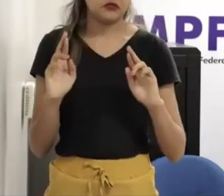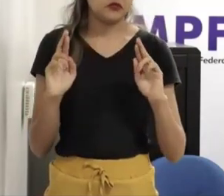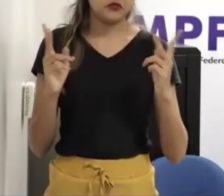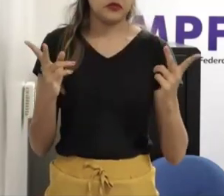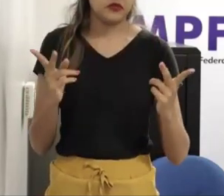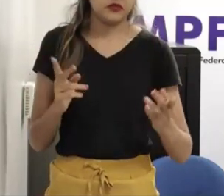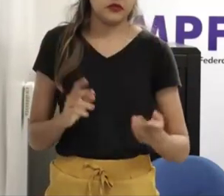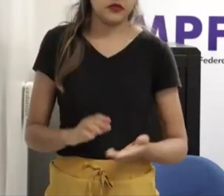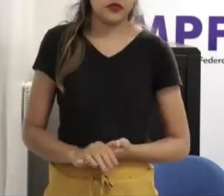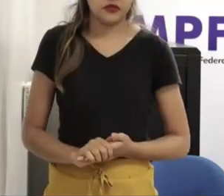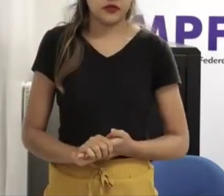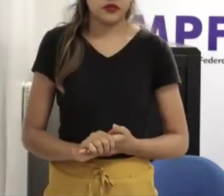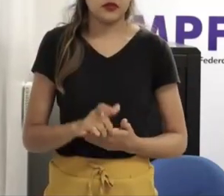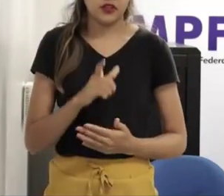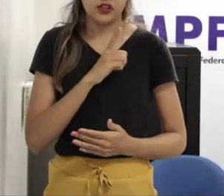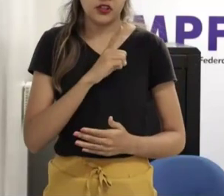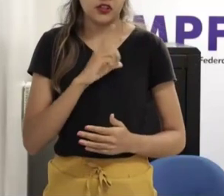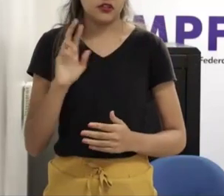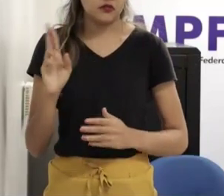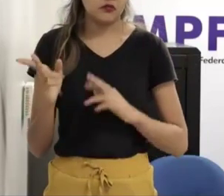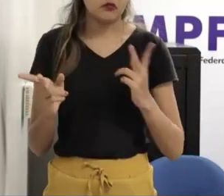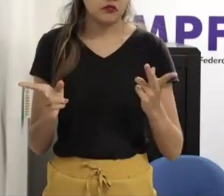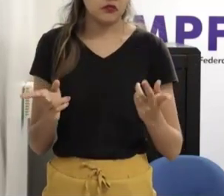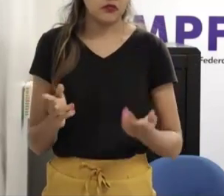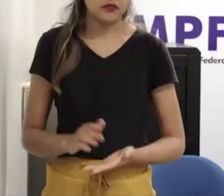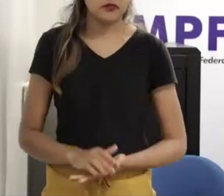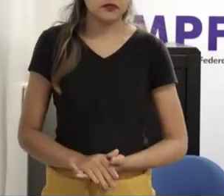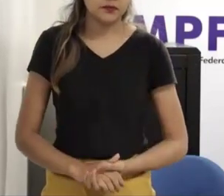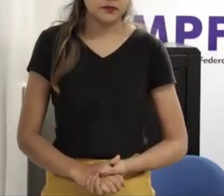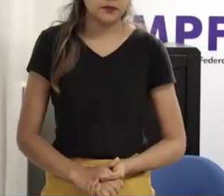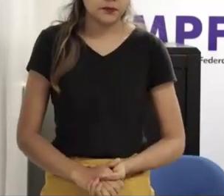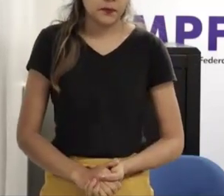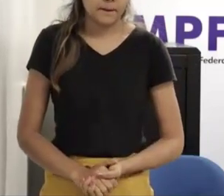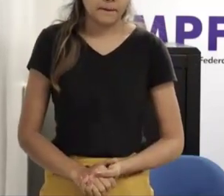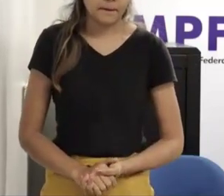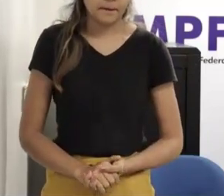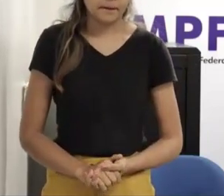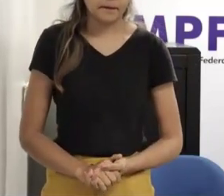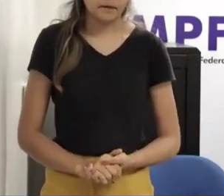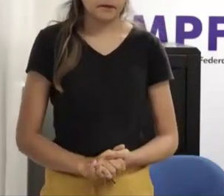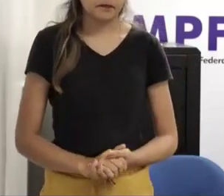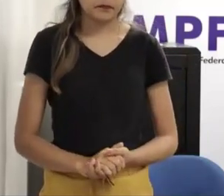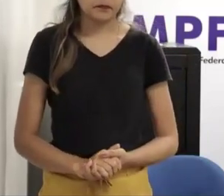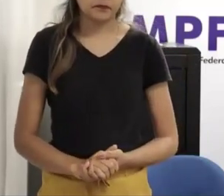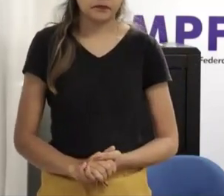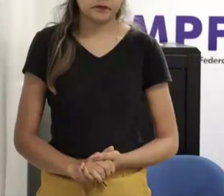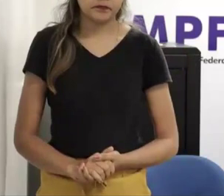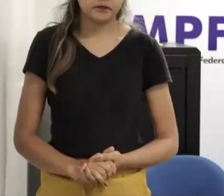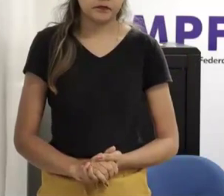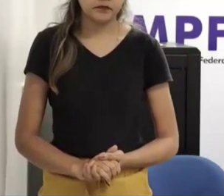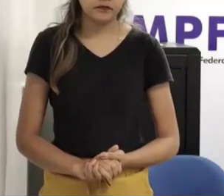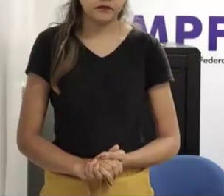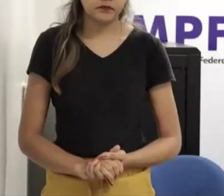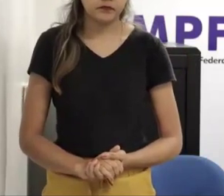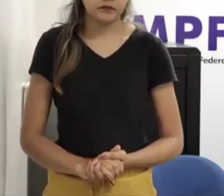famílias constituídas por homens e mulheres e outras possibilidades assim para tanto ser vítima quanto ser